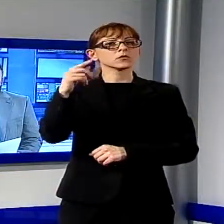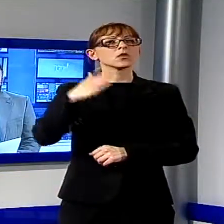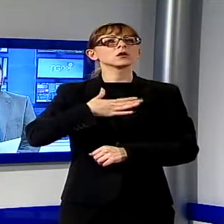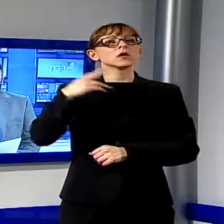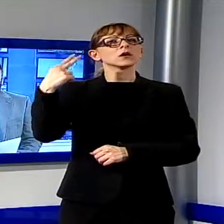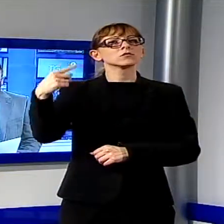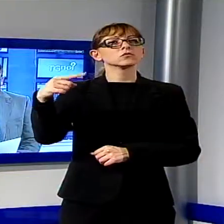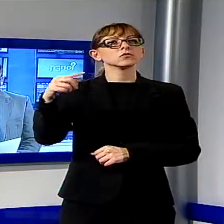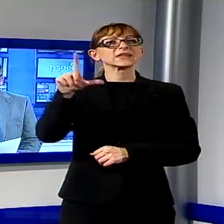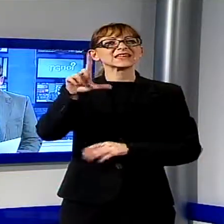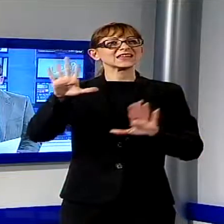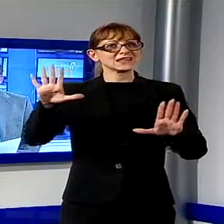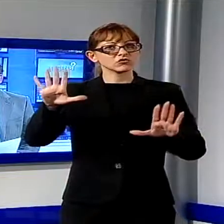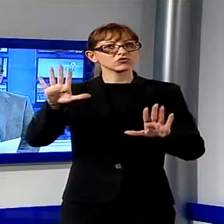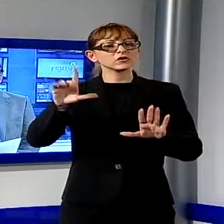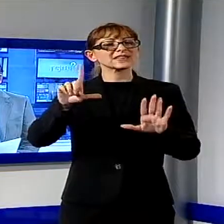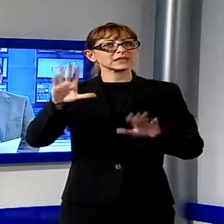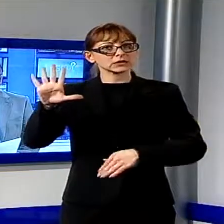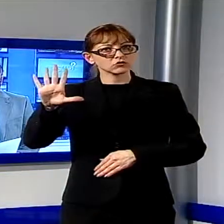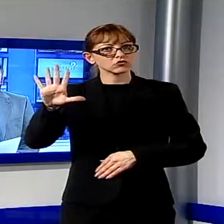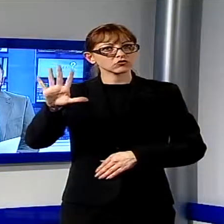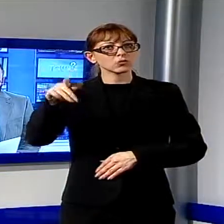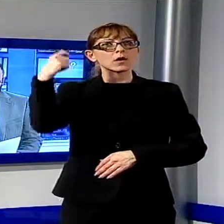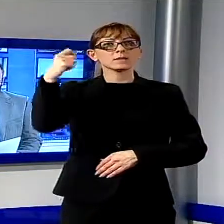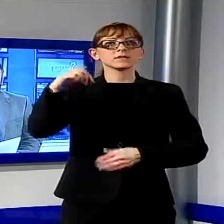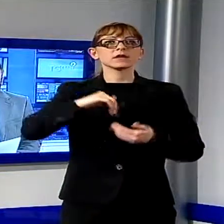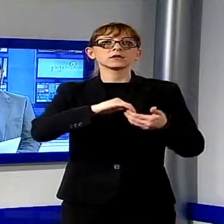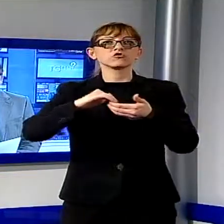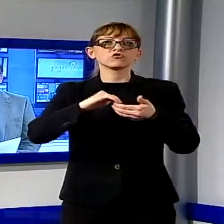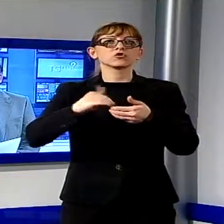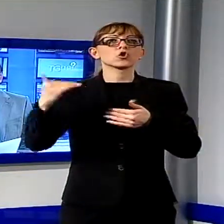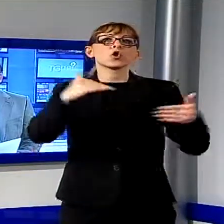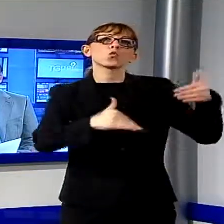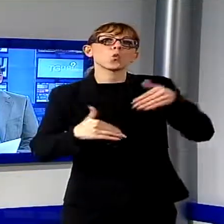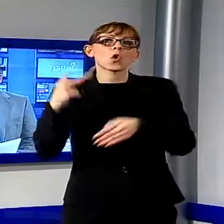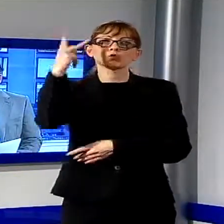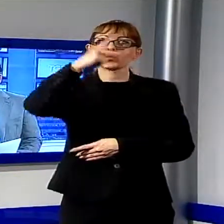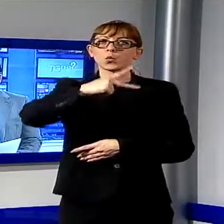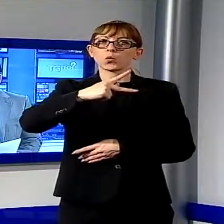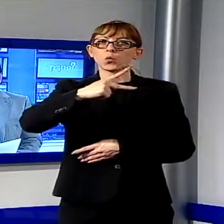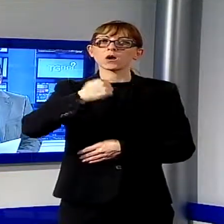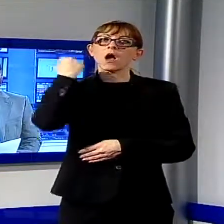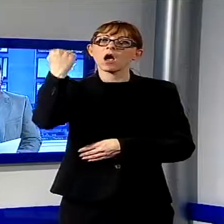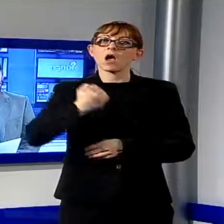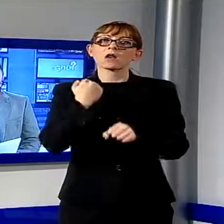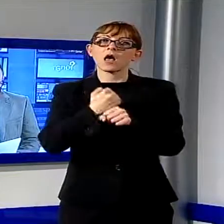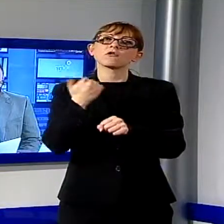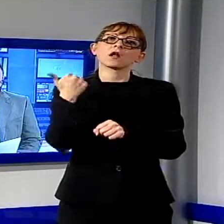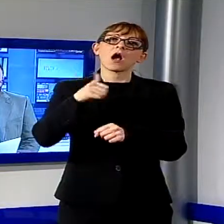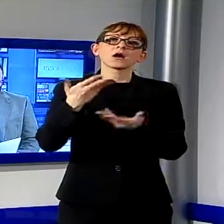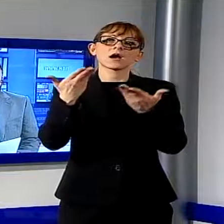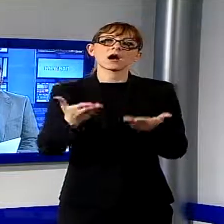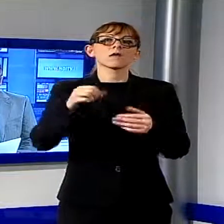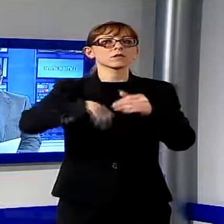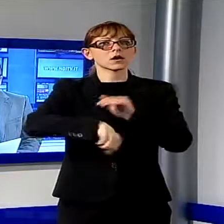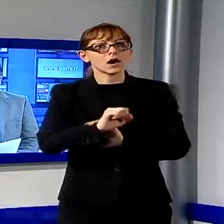anni, presidente del circolo nuoto Lucca, figura molto conosciuta in città e per anni guarda linee di calcio, addirittura anche in Serie A.